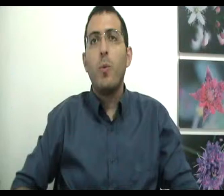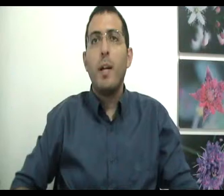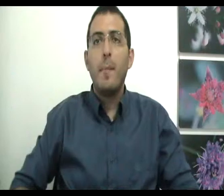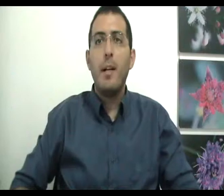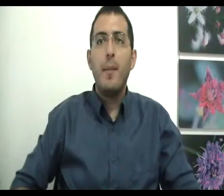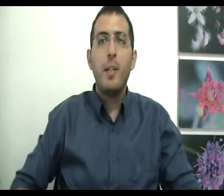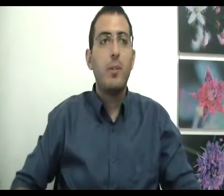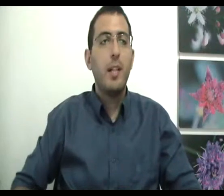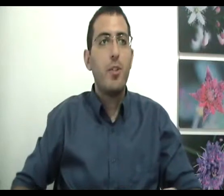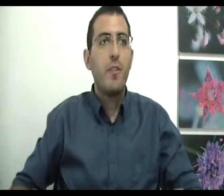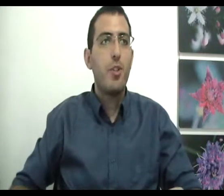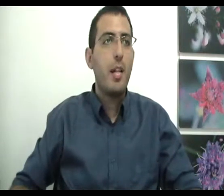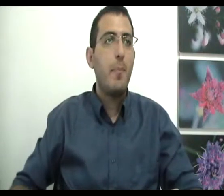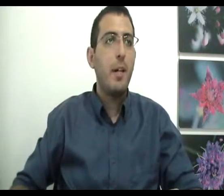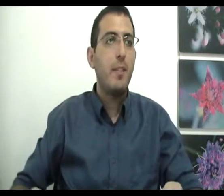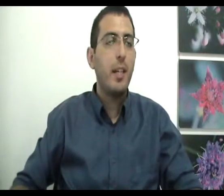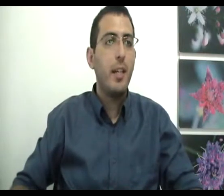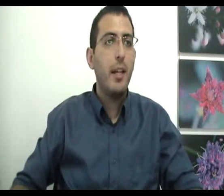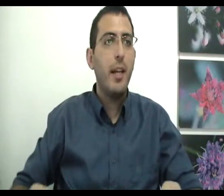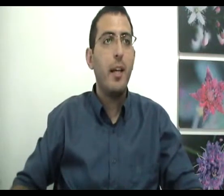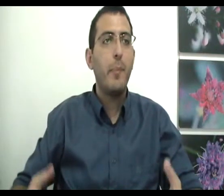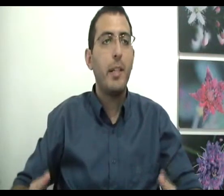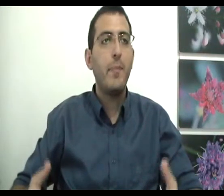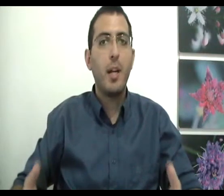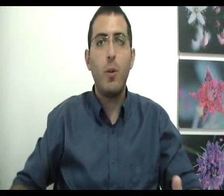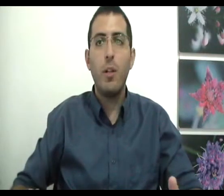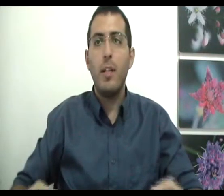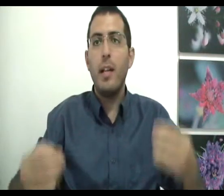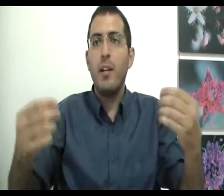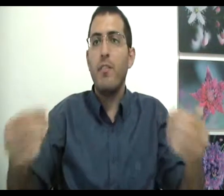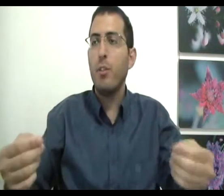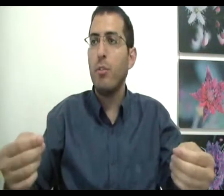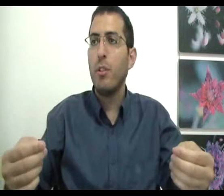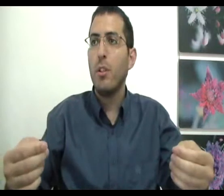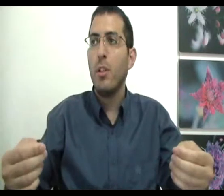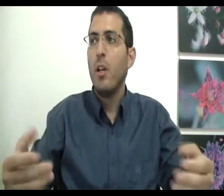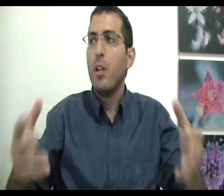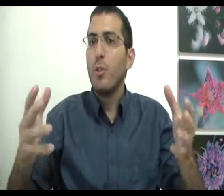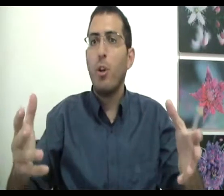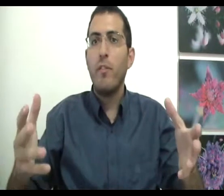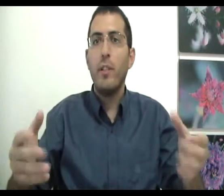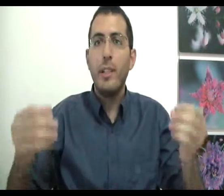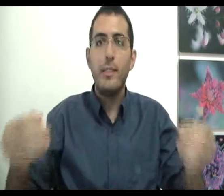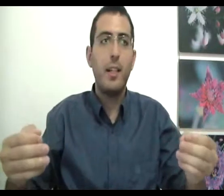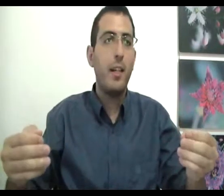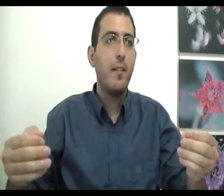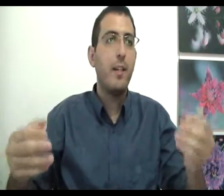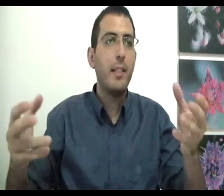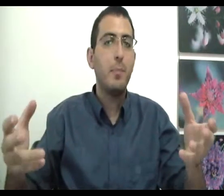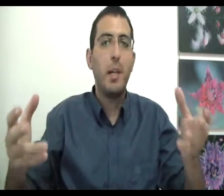אולם הפעם אני רוצה להשיב לשאלה הבאה והיא איך בן אדם יכול לחוות טוב נצחי ואני אסביר